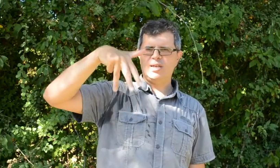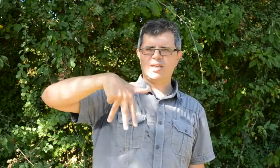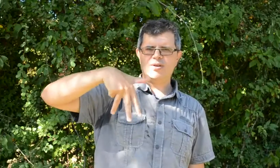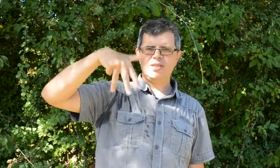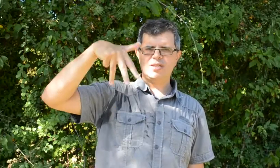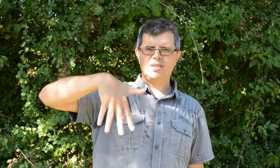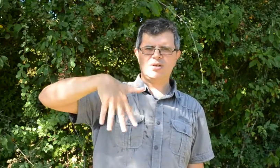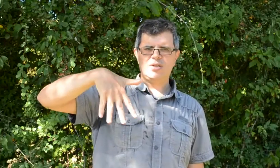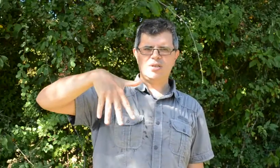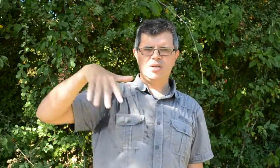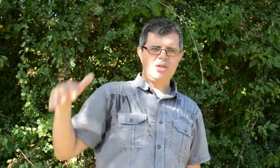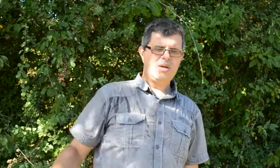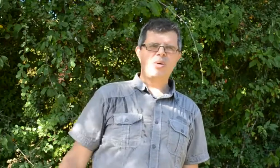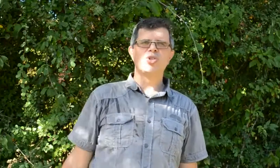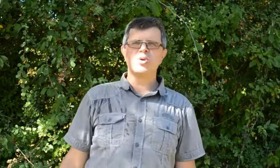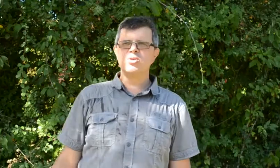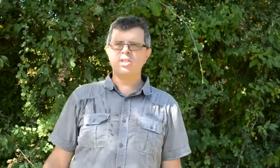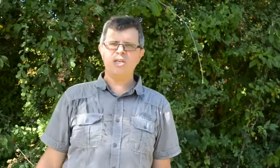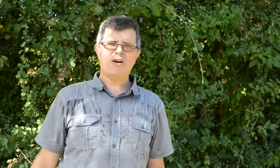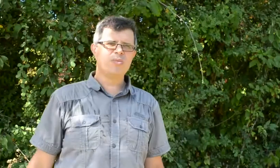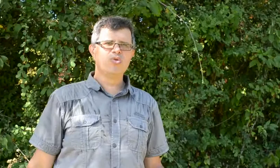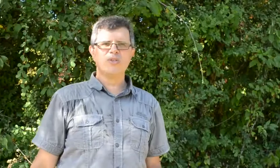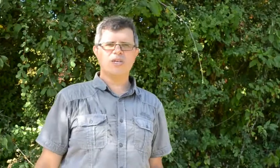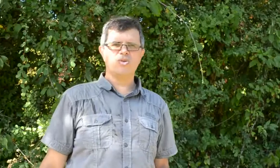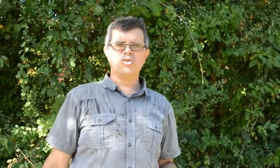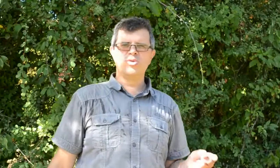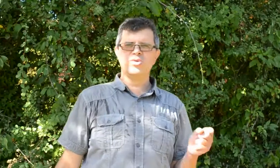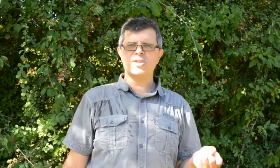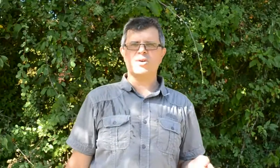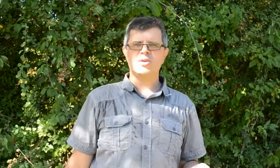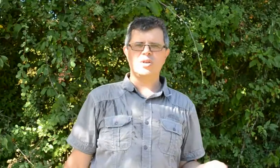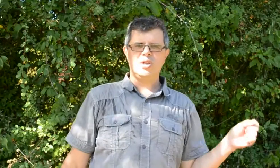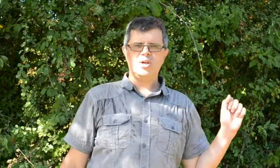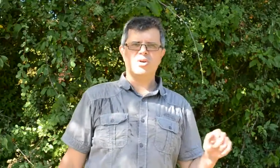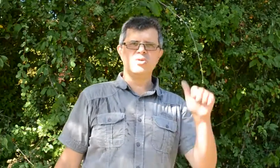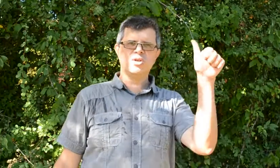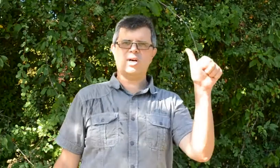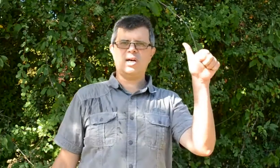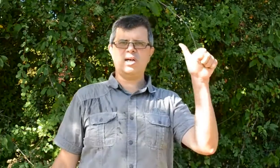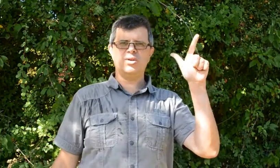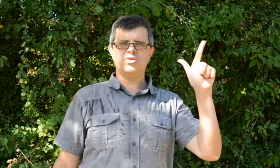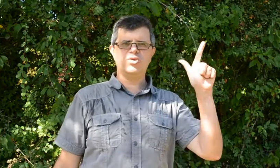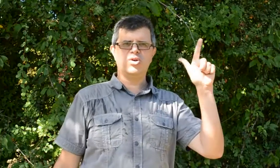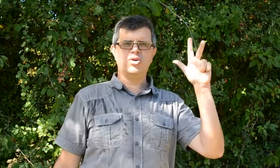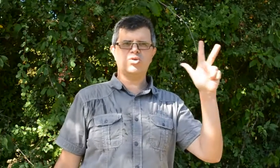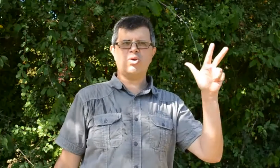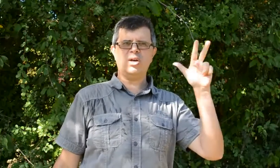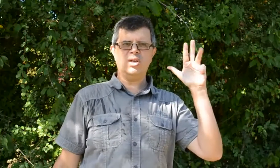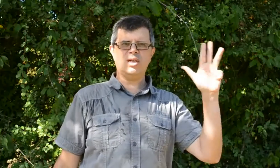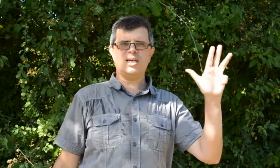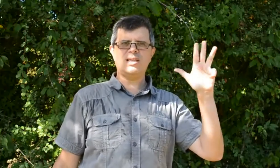90 et 100. Même chose pour les unités avec modulo 5 au lieu de modulo 50. Donc les unités, a 1, 2, 3, 4,